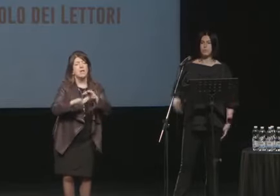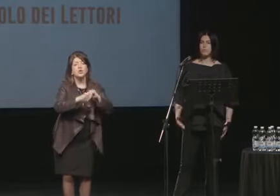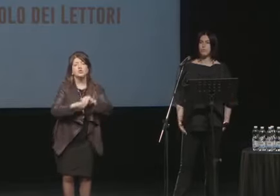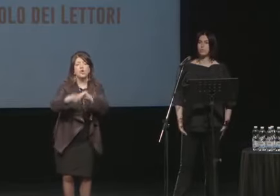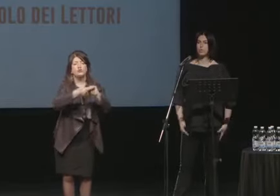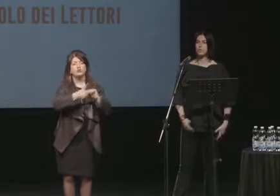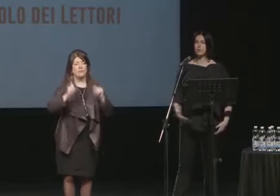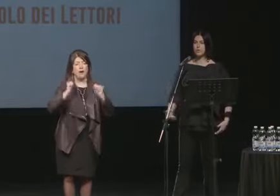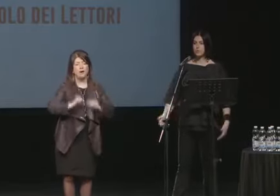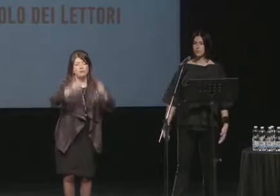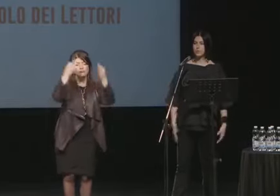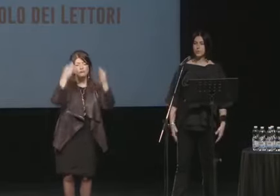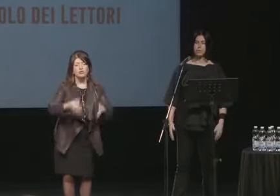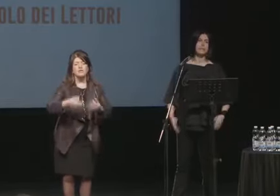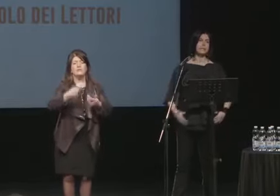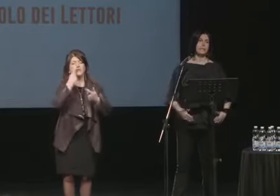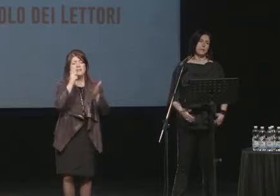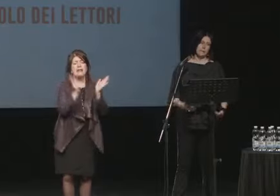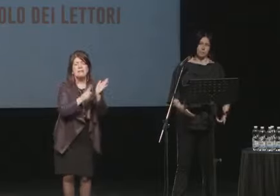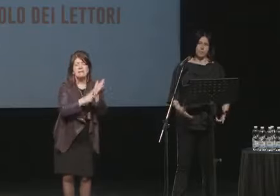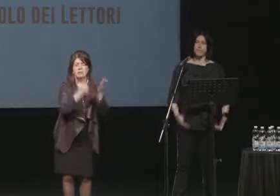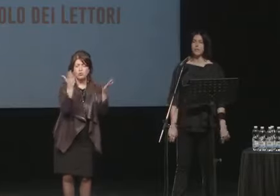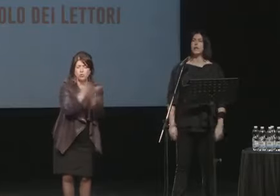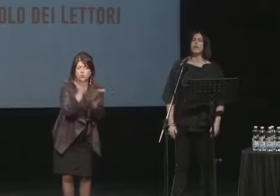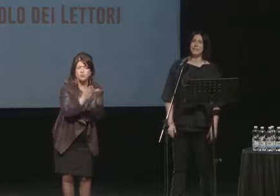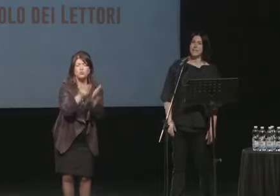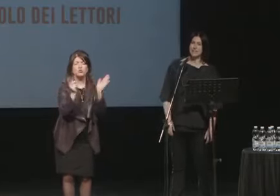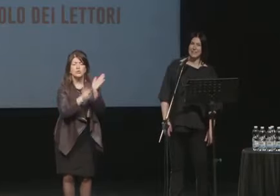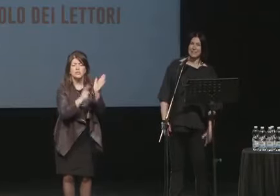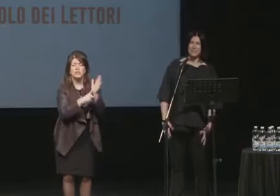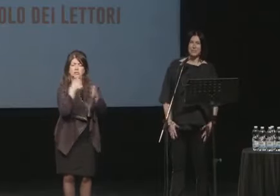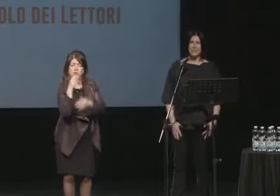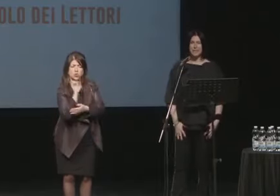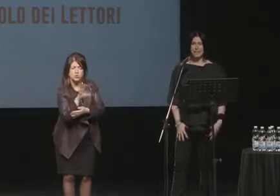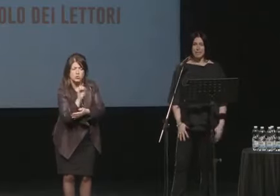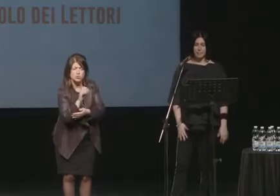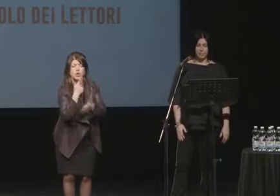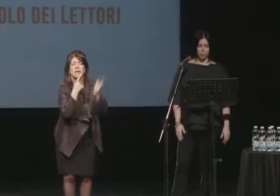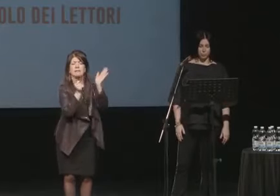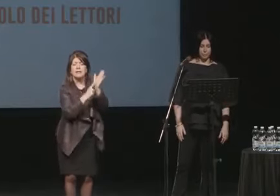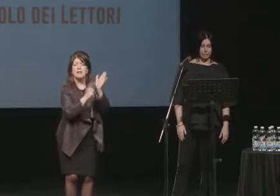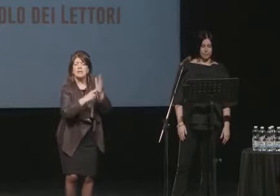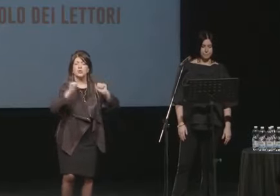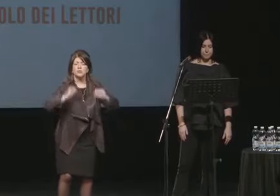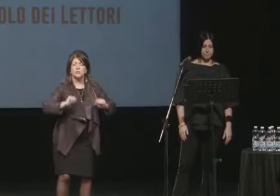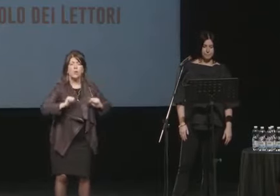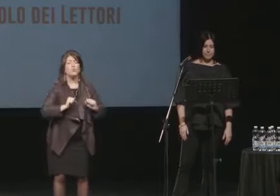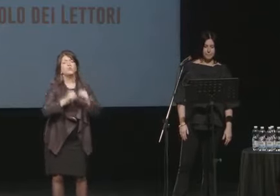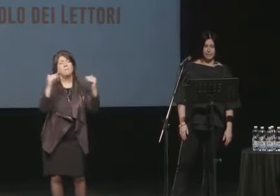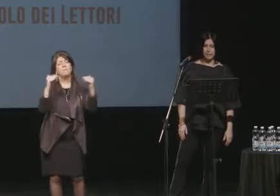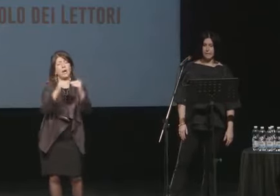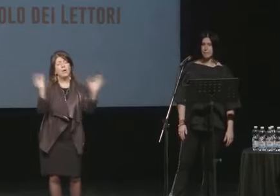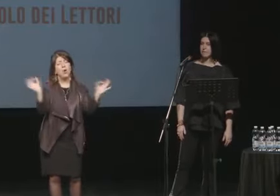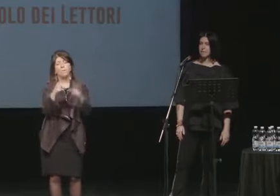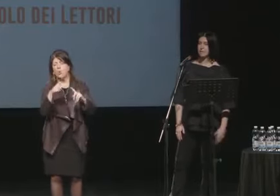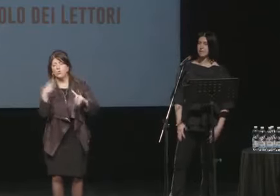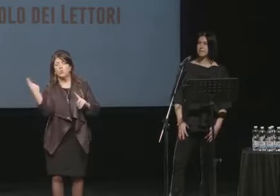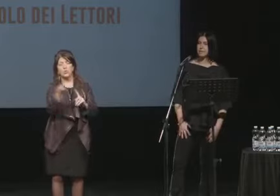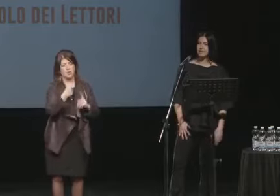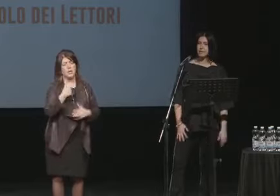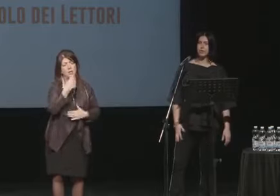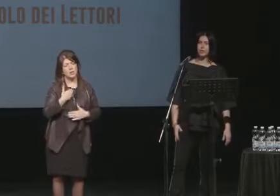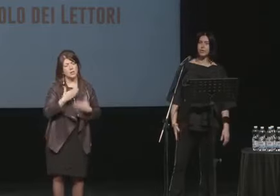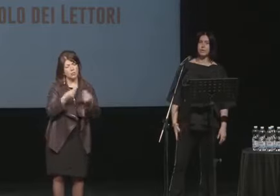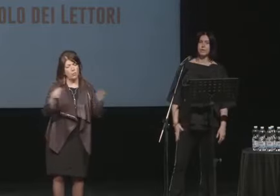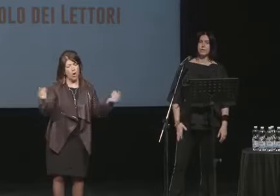esempio il diritto allo studio, diritto all'istruzione, il diritto alla salute e le pari opportunità. Nella mia vita a